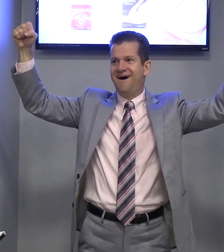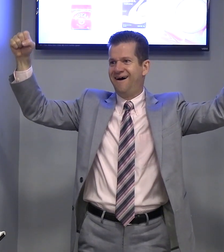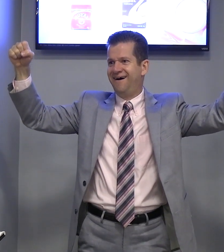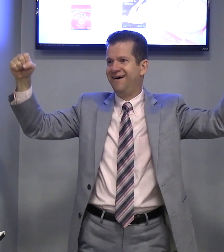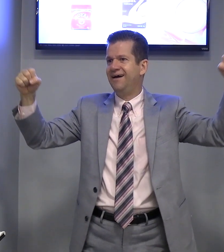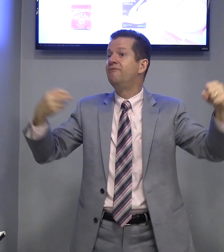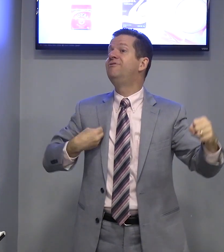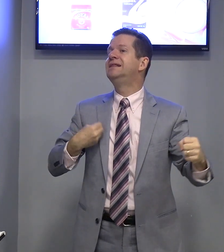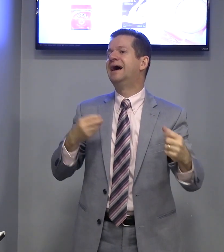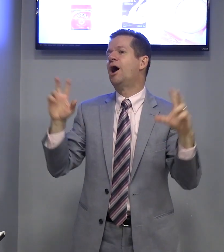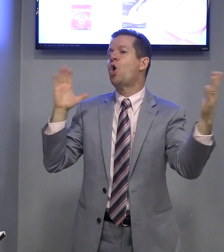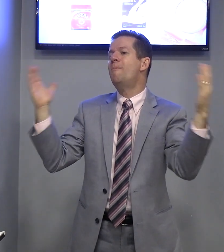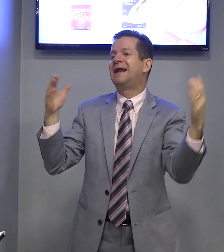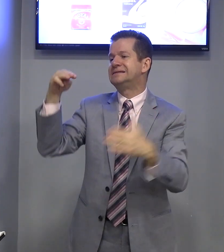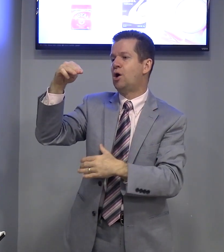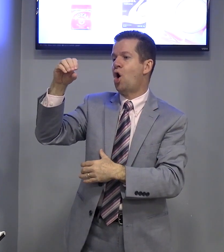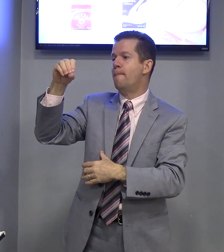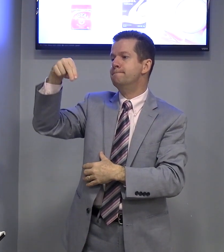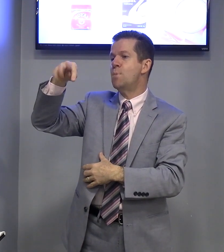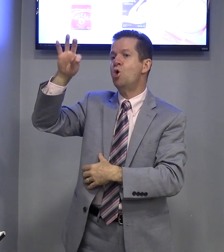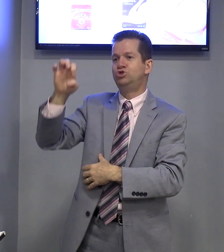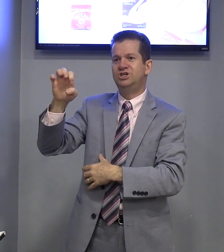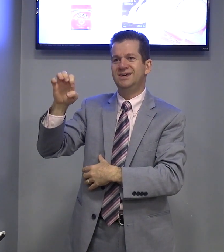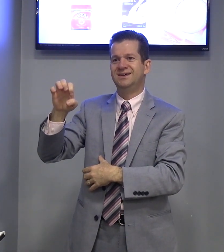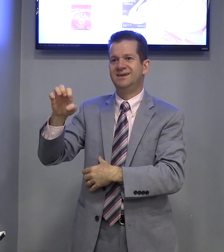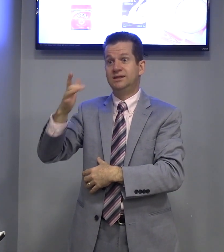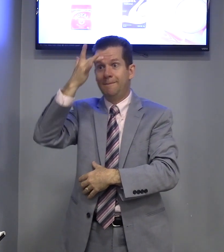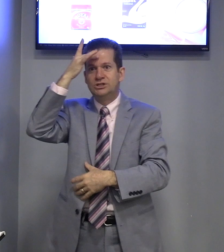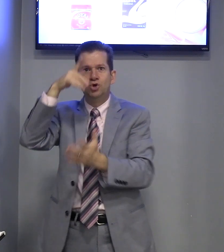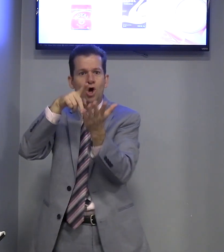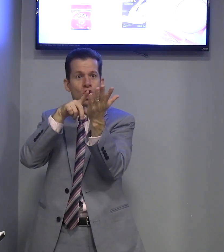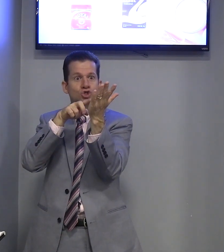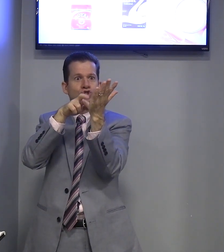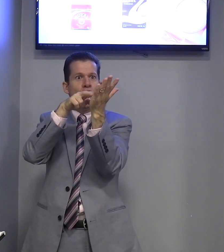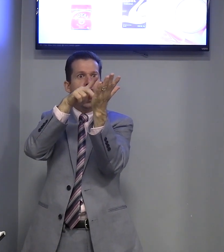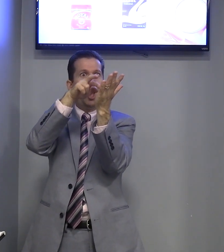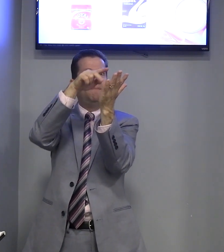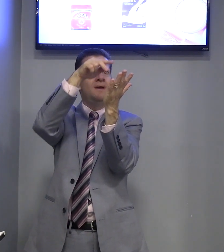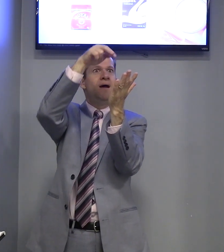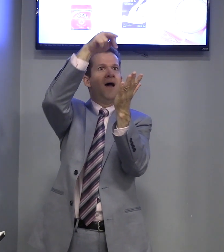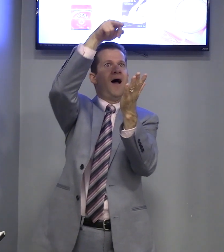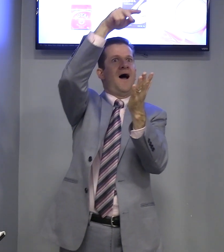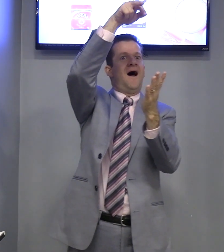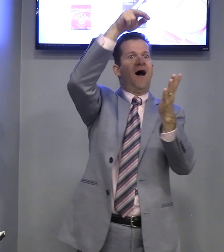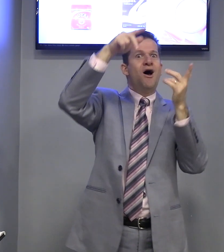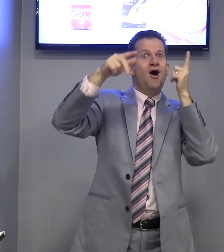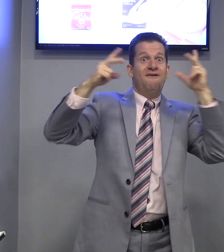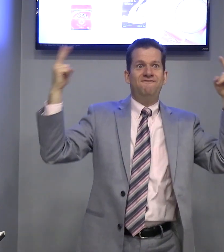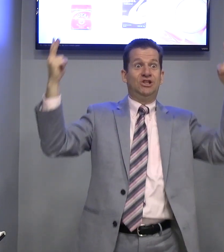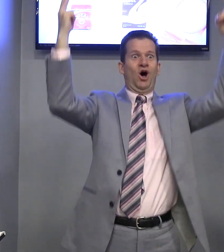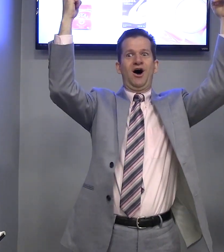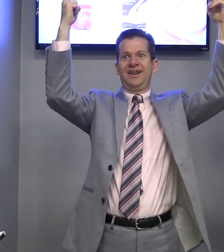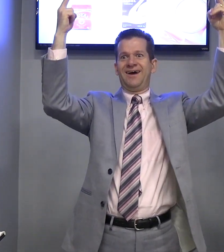Vida. Comparação. Monte. Pessoa. Sobe. Vitória.